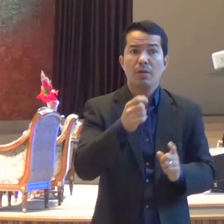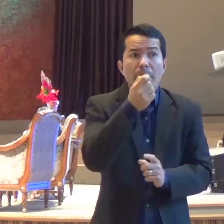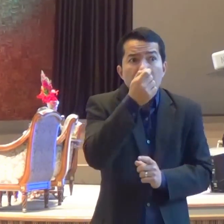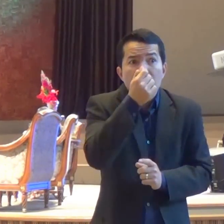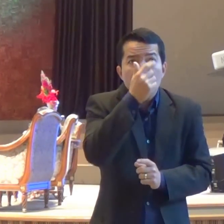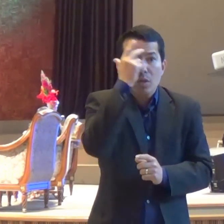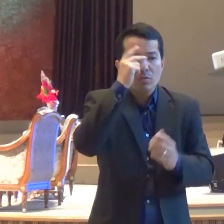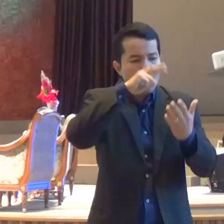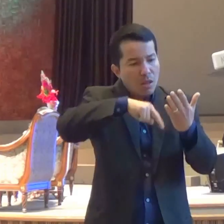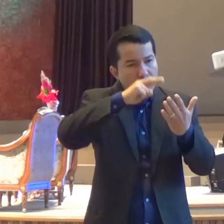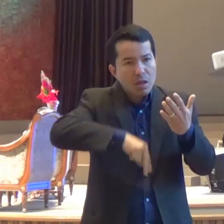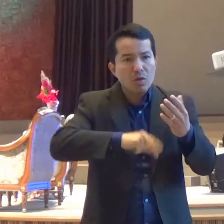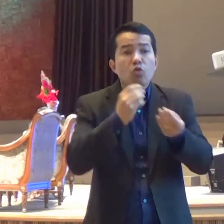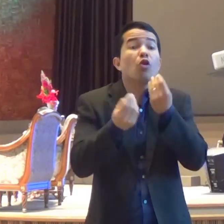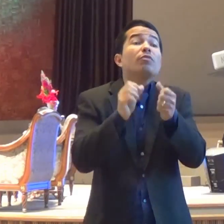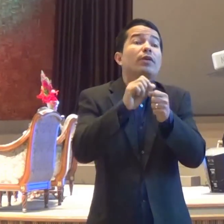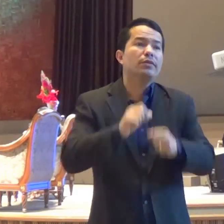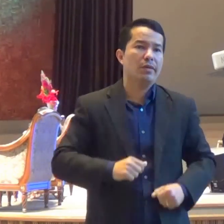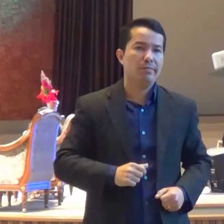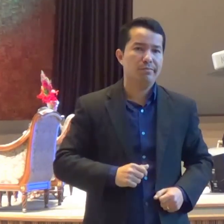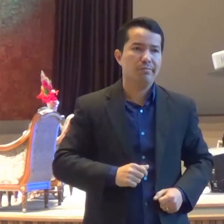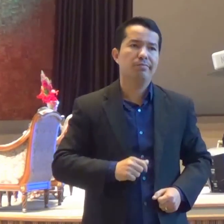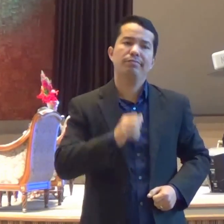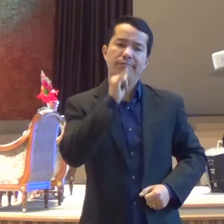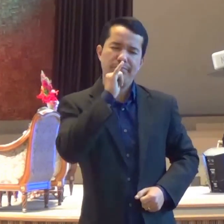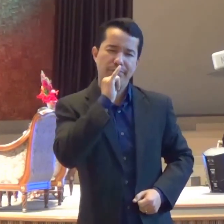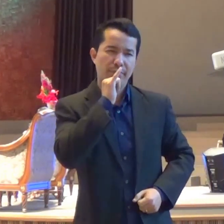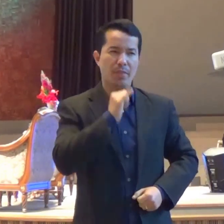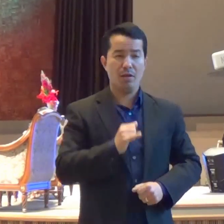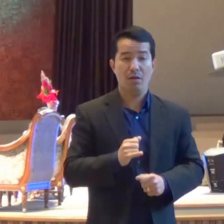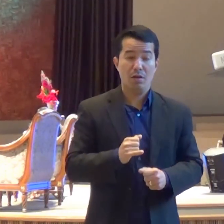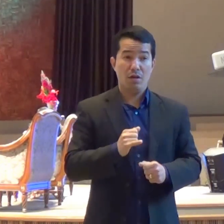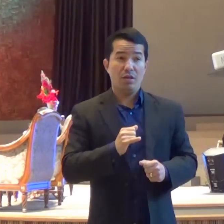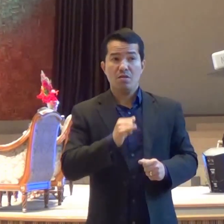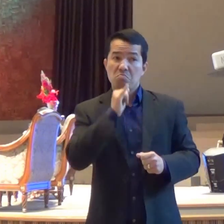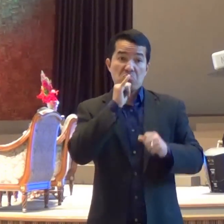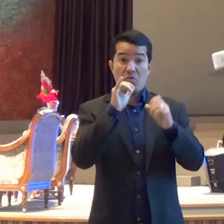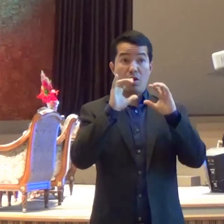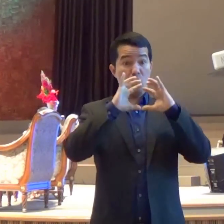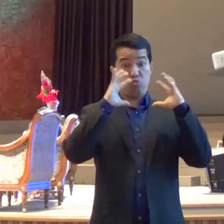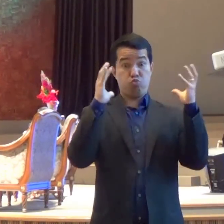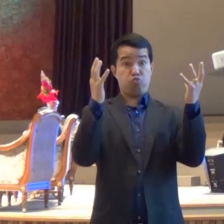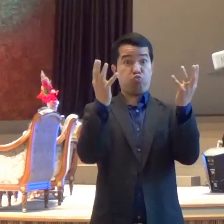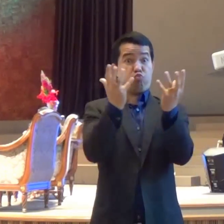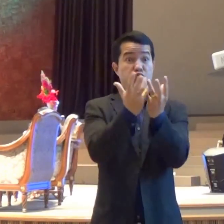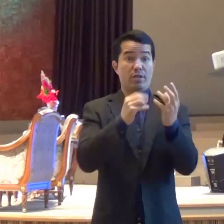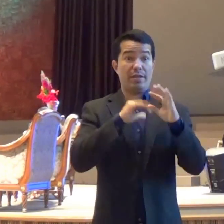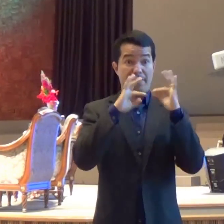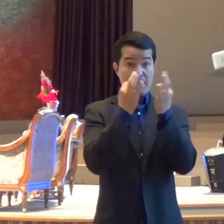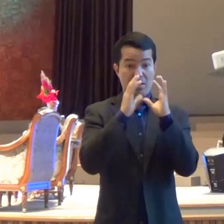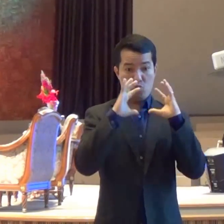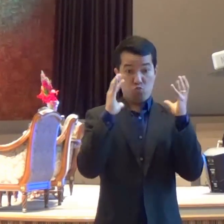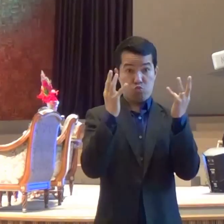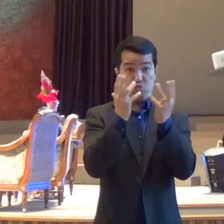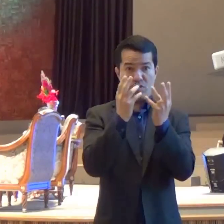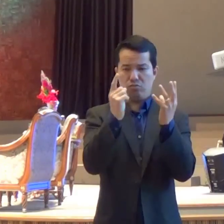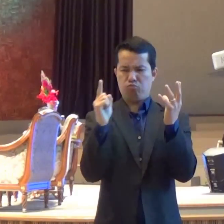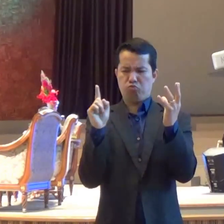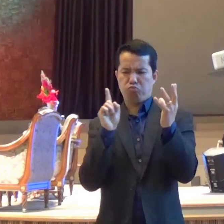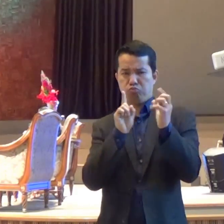de tradição oral Onde os pais contavam aos seus filhos, os avós contavam